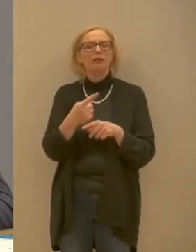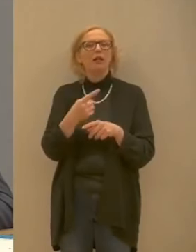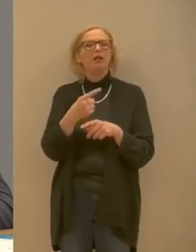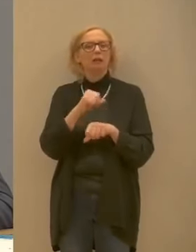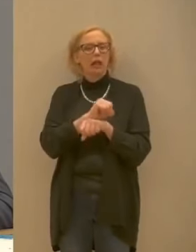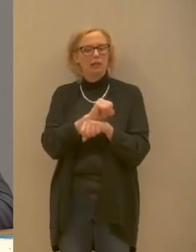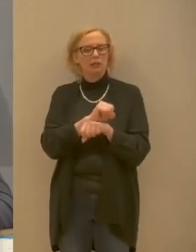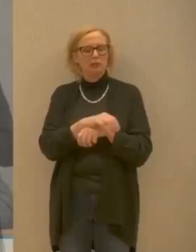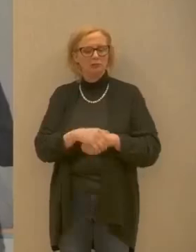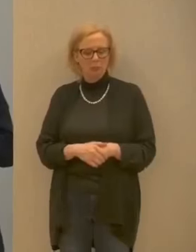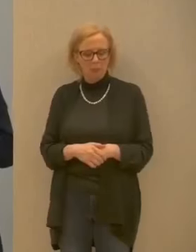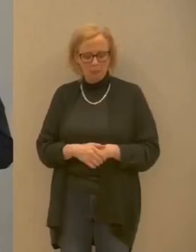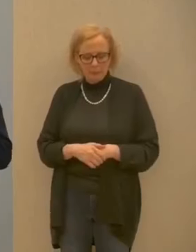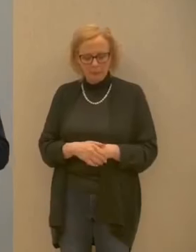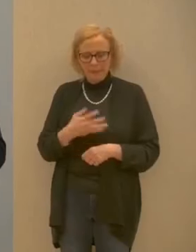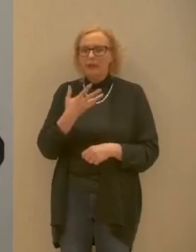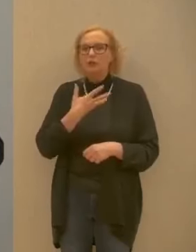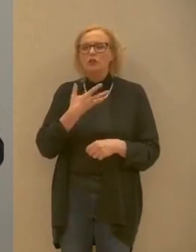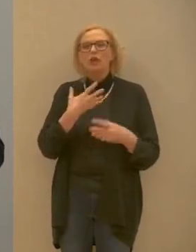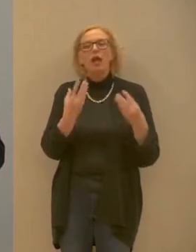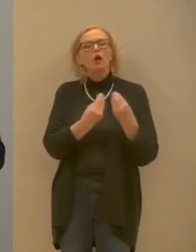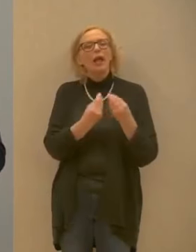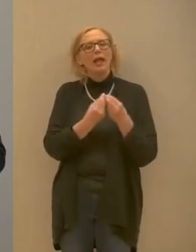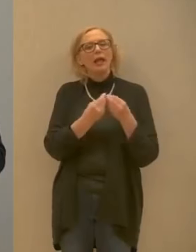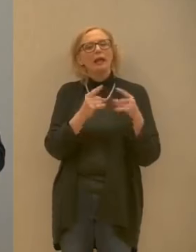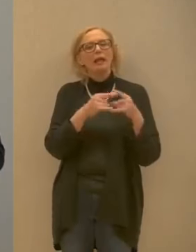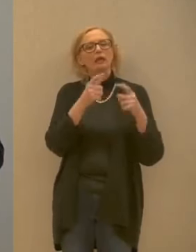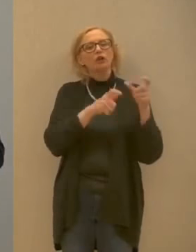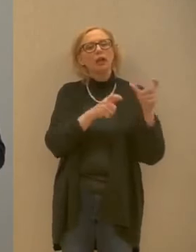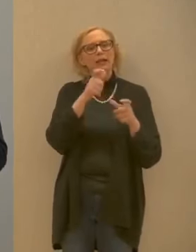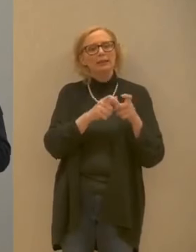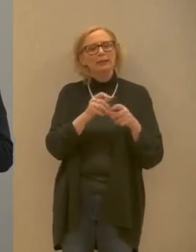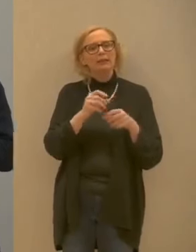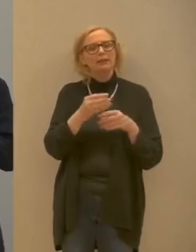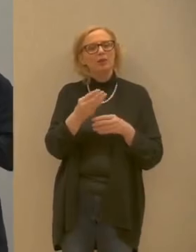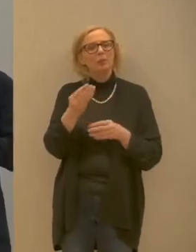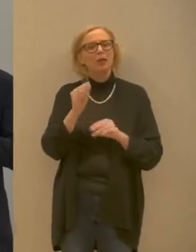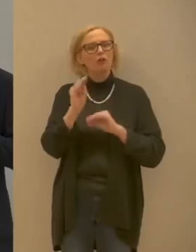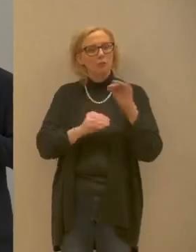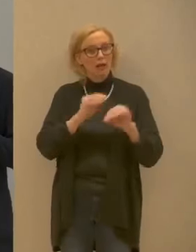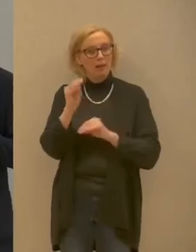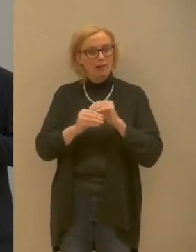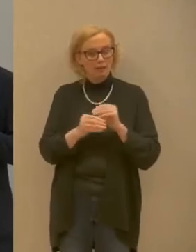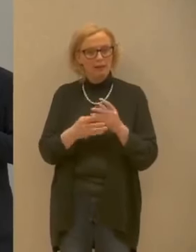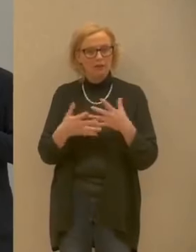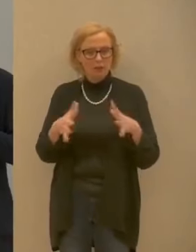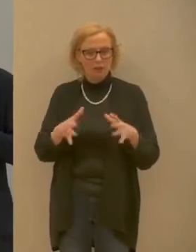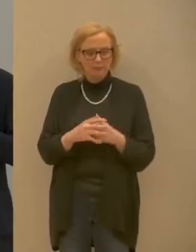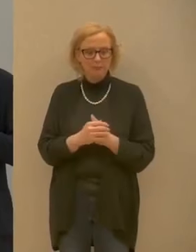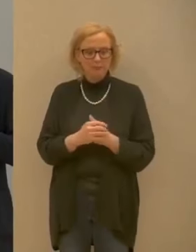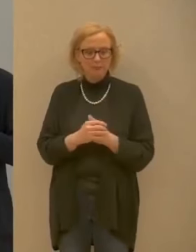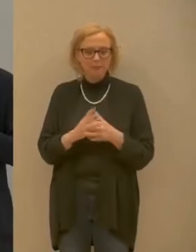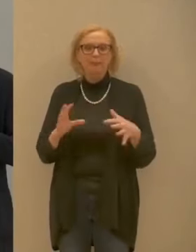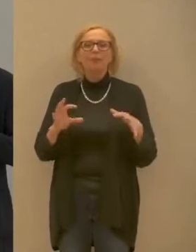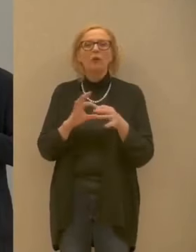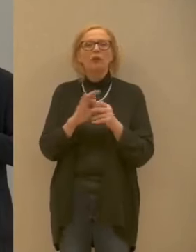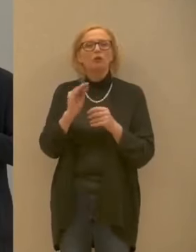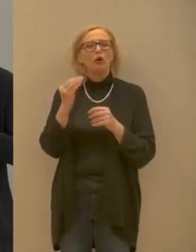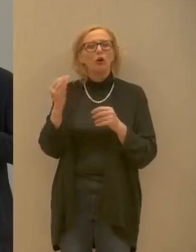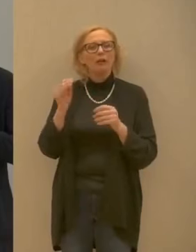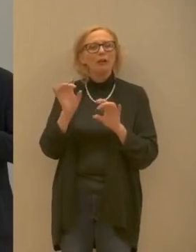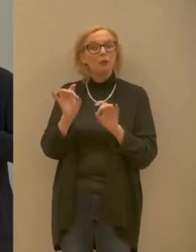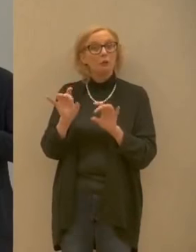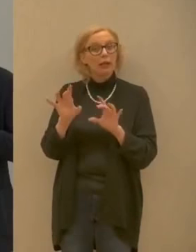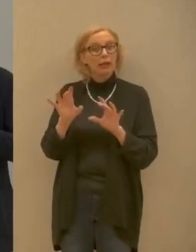arrivando già le prime domande dei colleghi giornalisti e dovremmo ritornare sull'aspetto dei giovani che sono contagiati